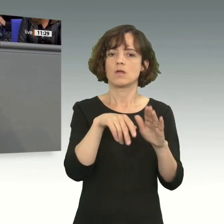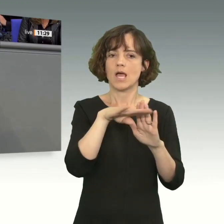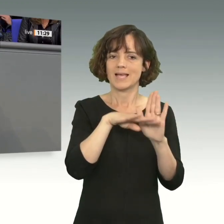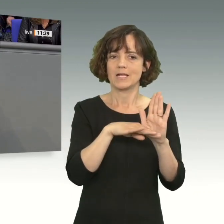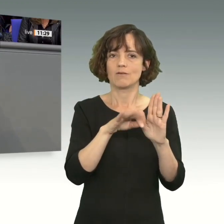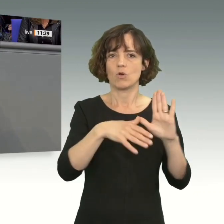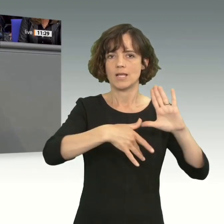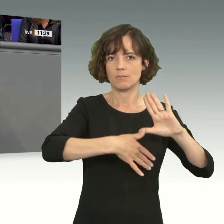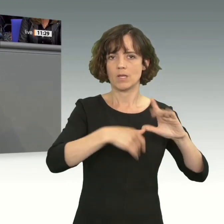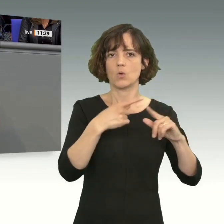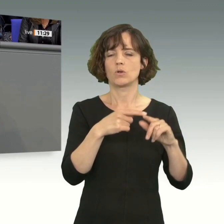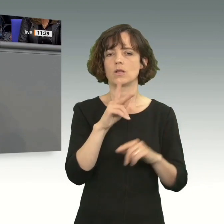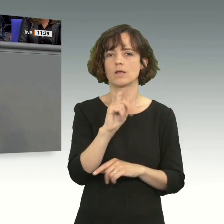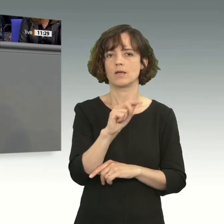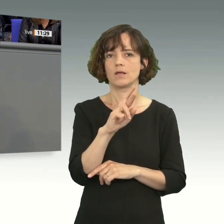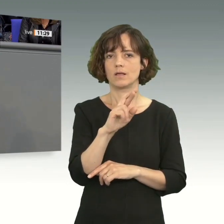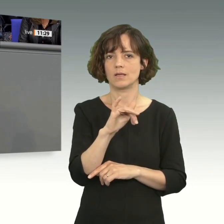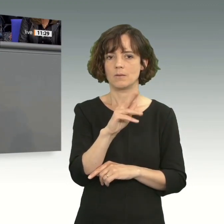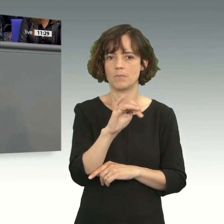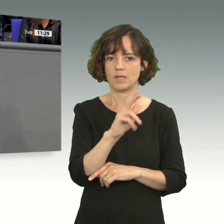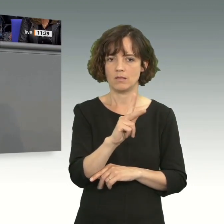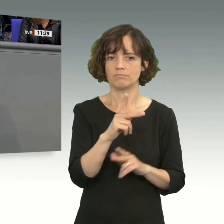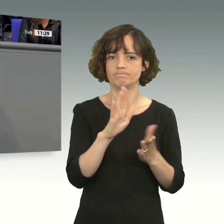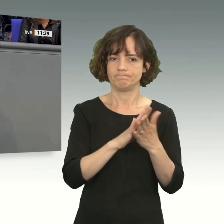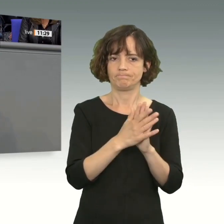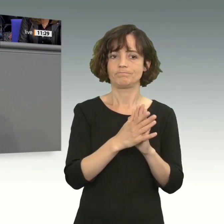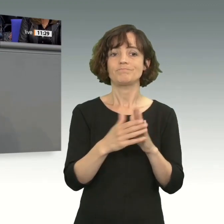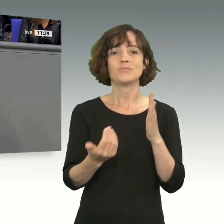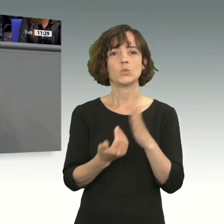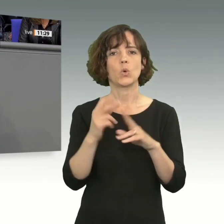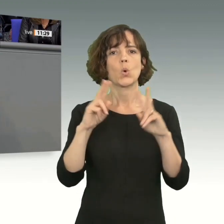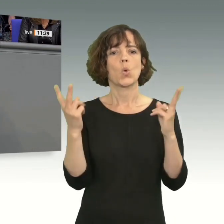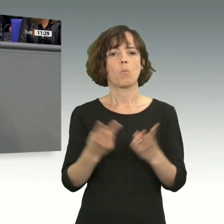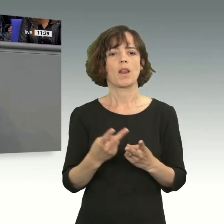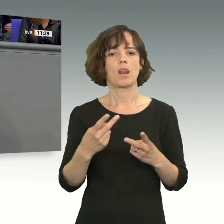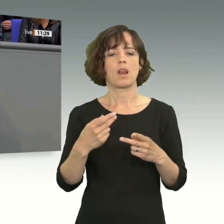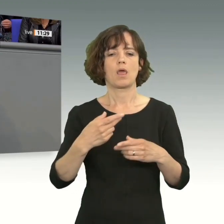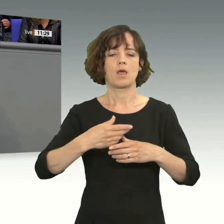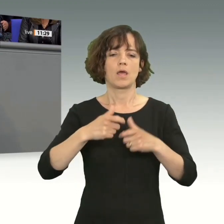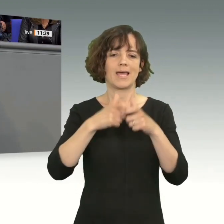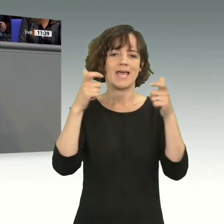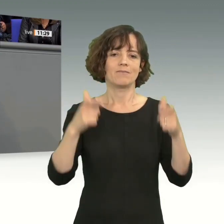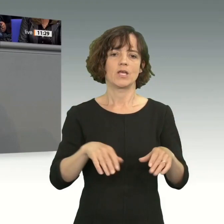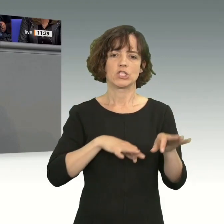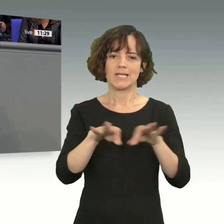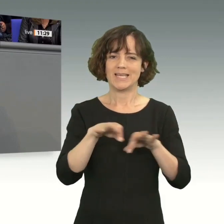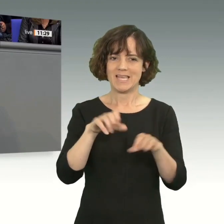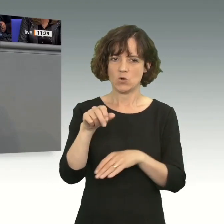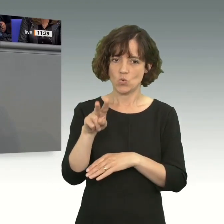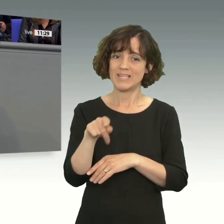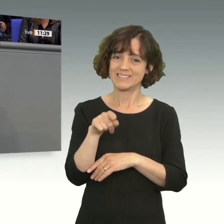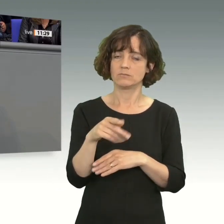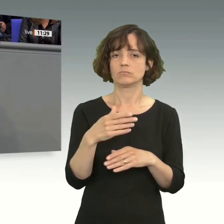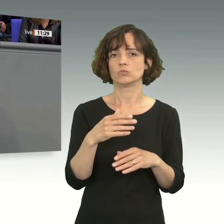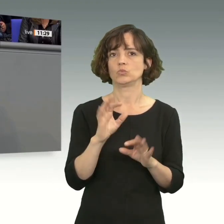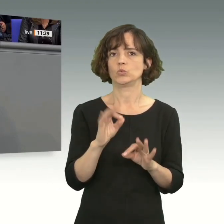festgelegt werden. Die neue Global Gateway-Strategie der EU bietet eine gute Plattform zur Förderung nachhaltiger Verbindungen mit